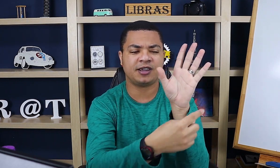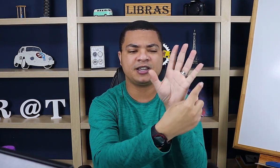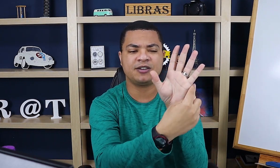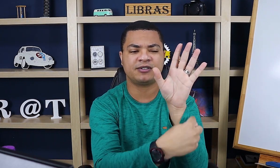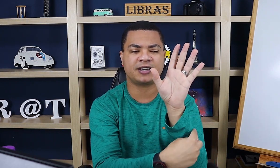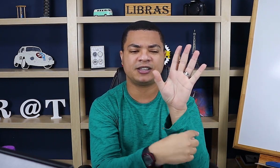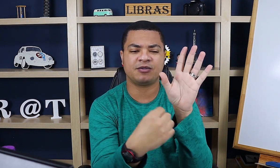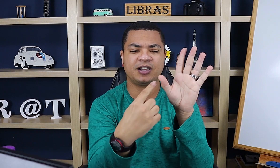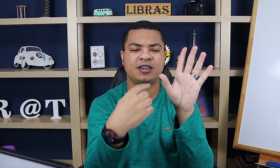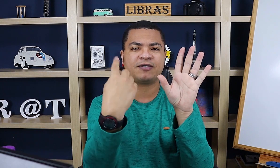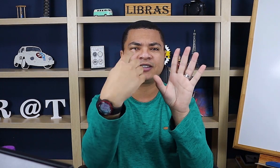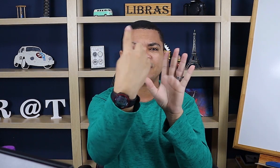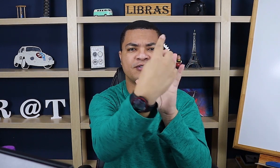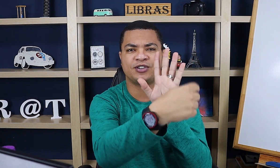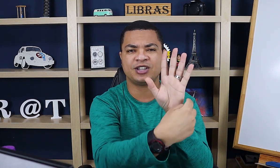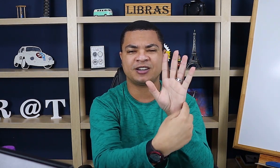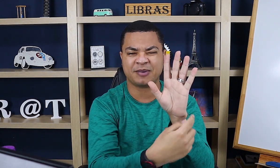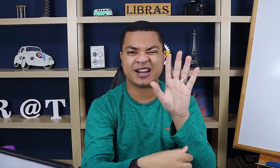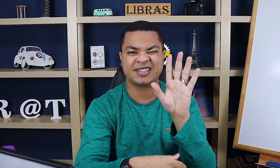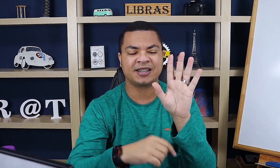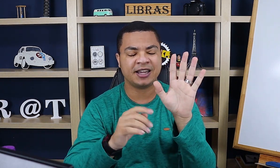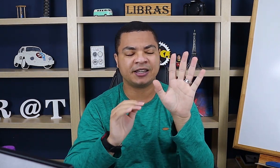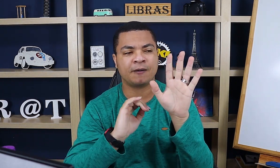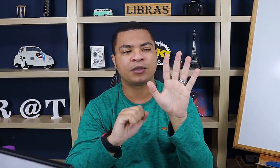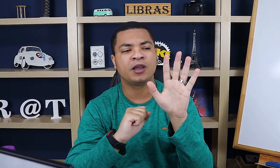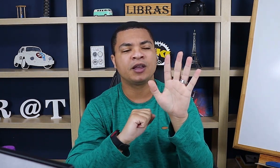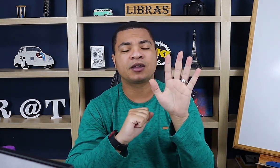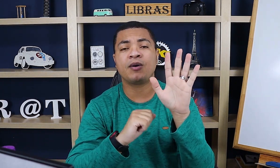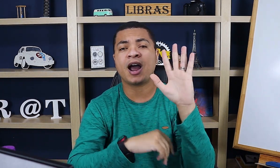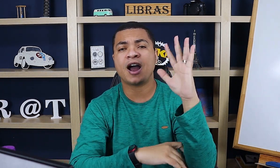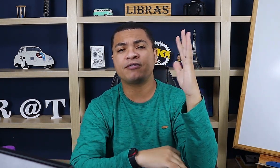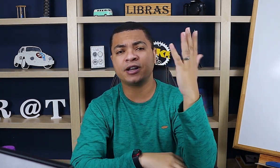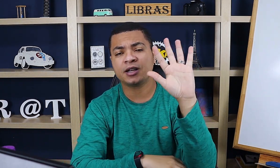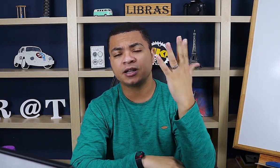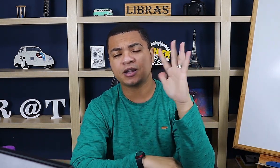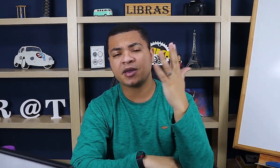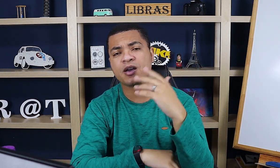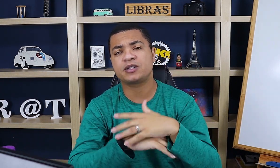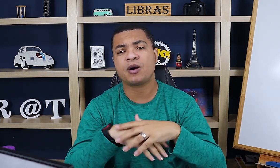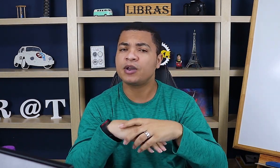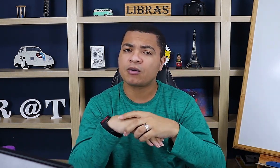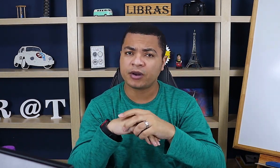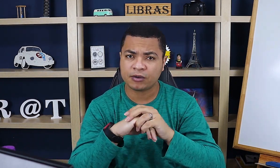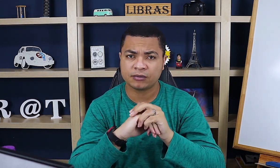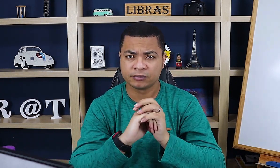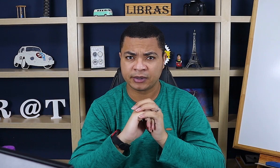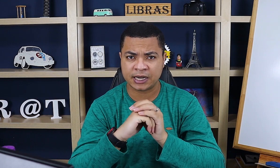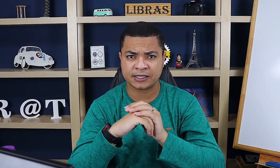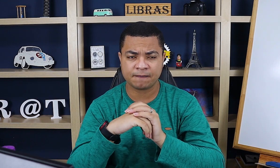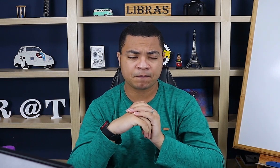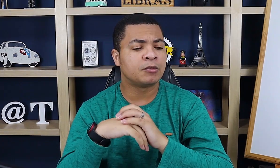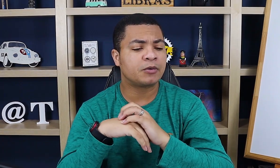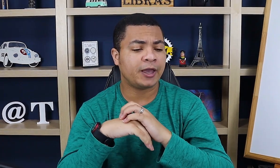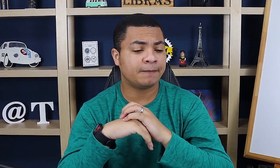aqui, um tracinho aqui, e faz a voltinha, não parece? Então, a árvore também é o sinal icônico, beleza? Muito bem.